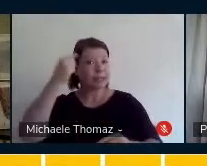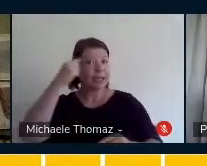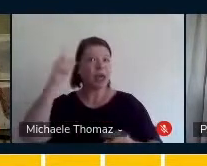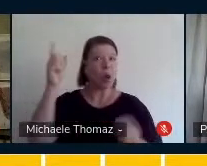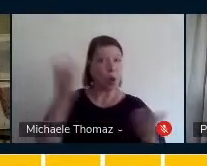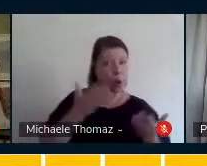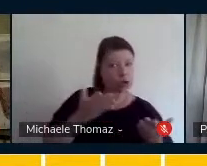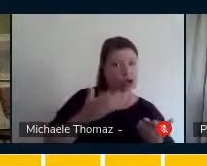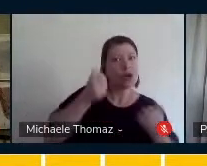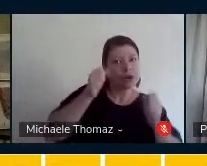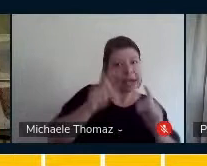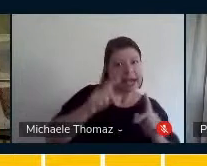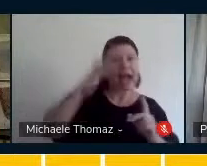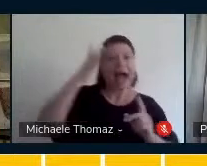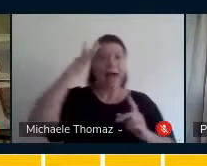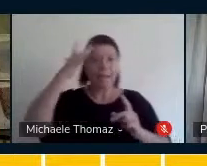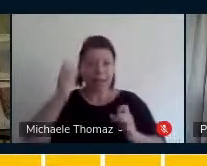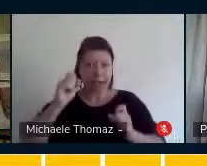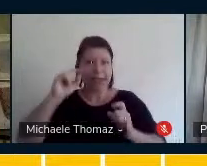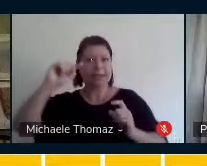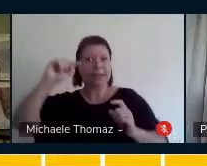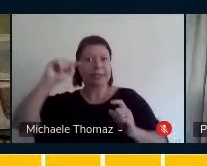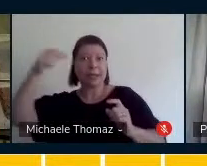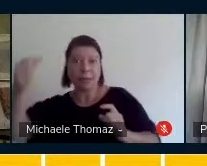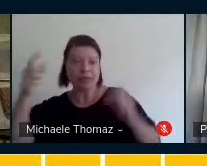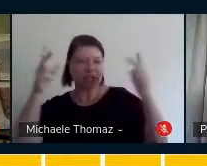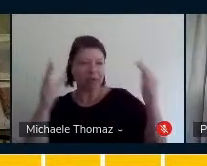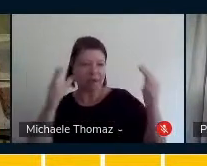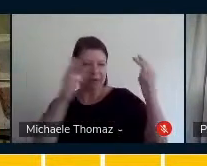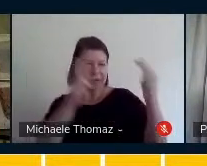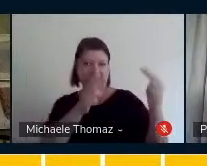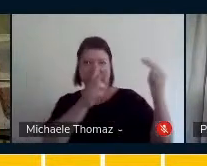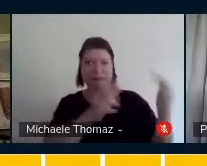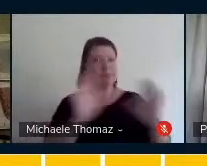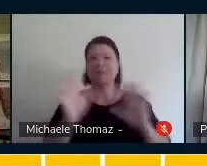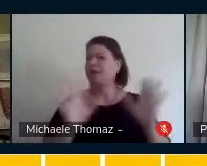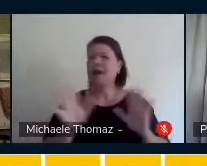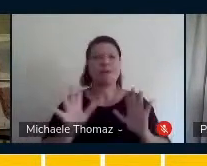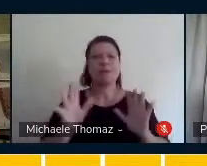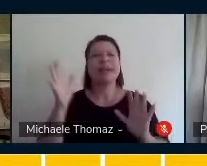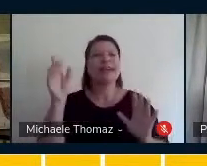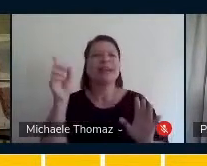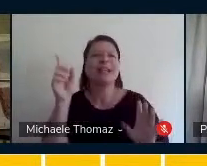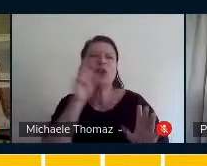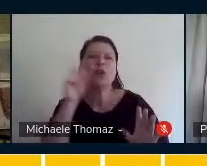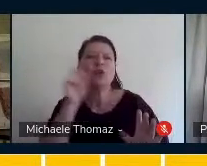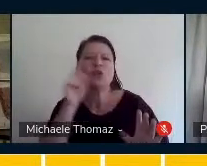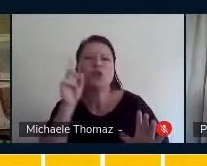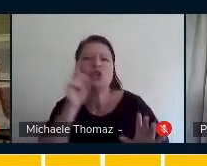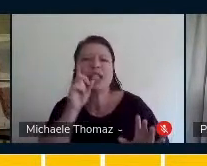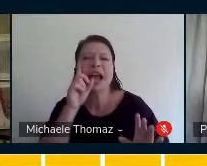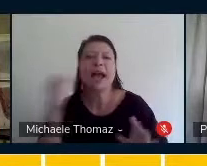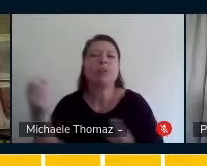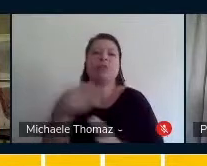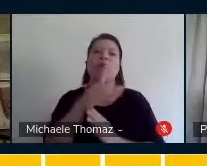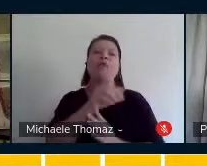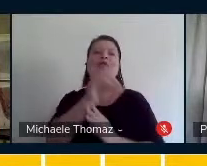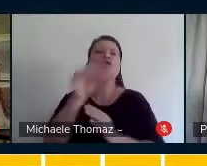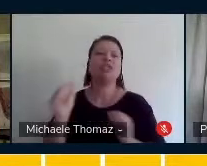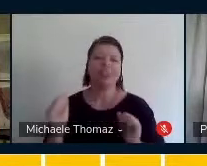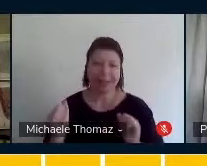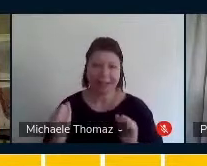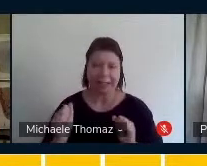gente se constitui por meio das relações e na cultura, toda essa dialética,